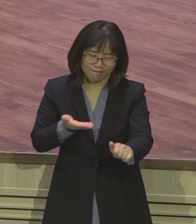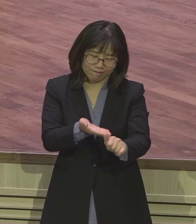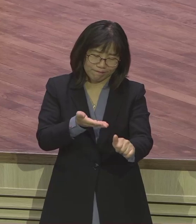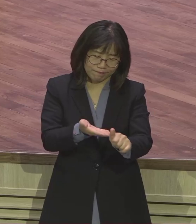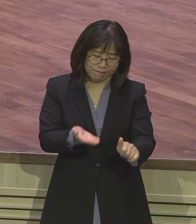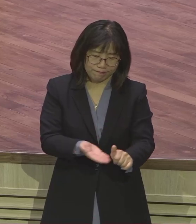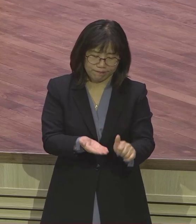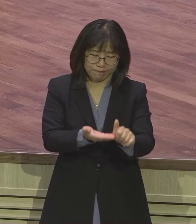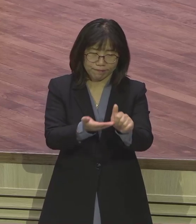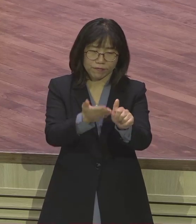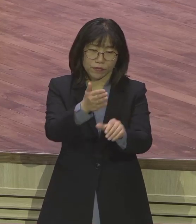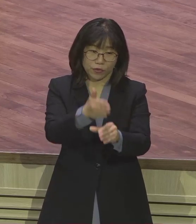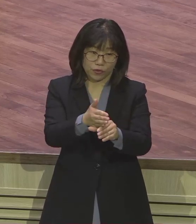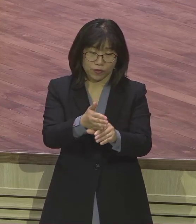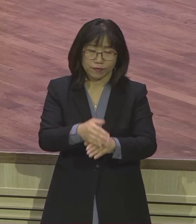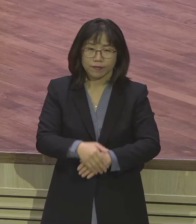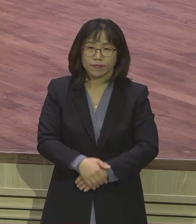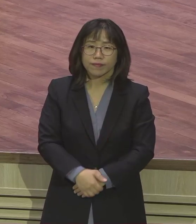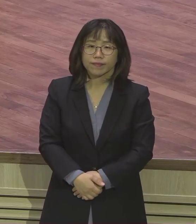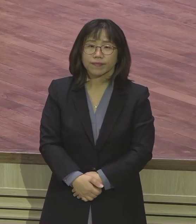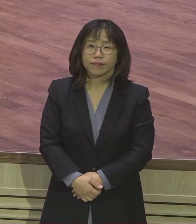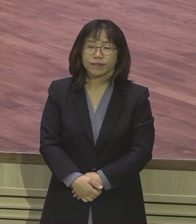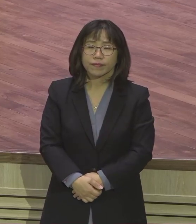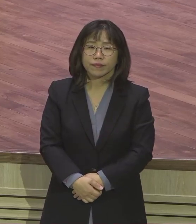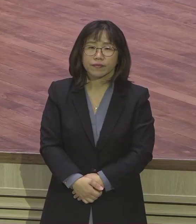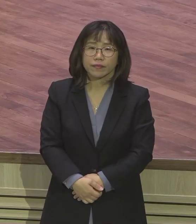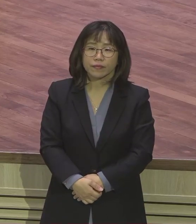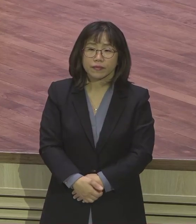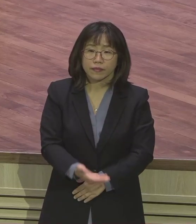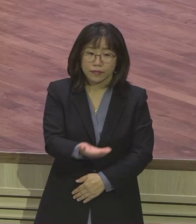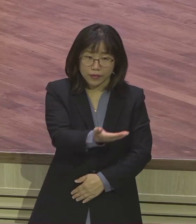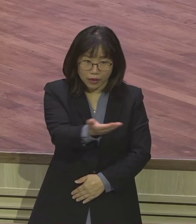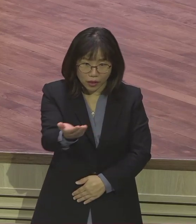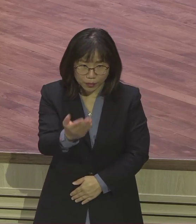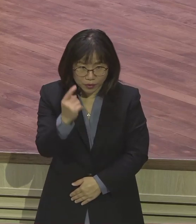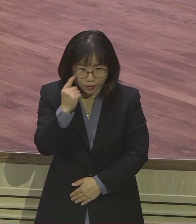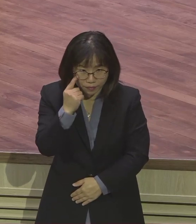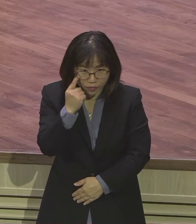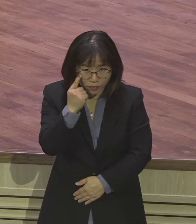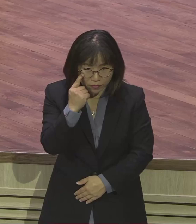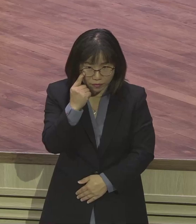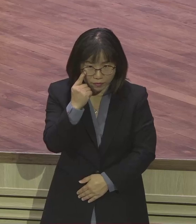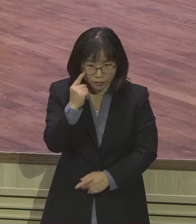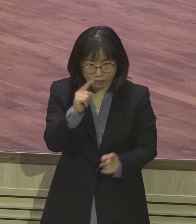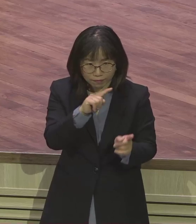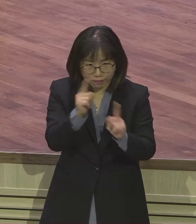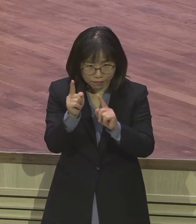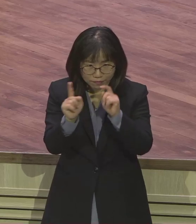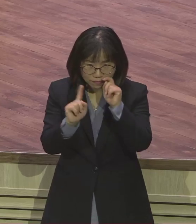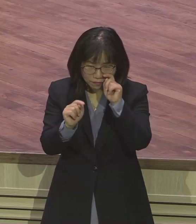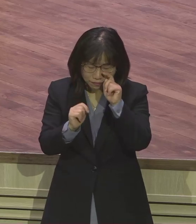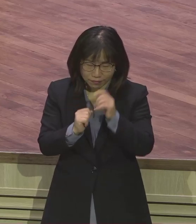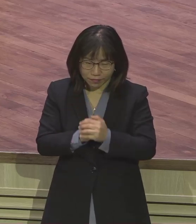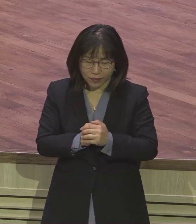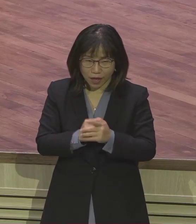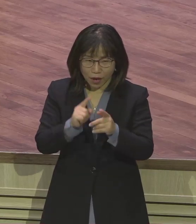우리는요. 여기서 한 가지 눈이겨봐야 될 부분인데 모세의 부모가 이런 언약 교육을 할 정도로